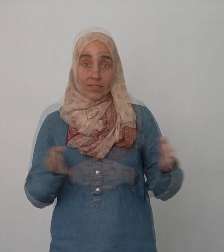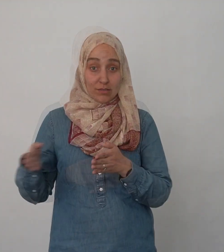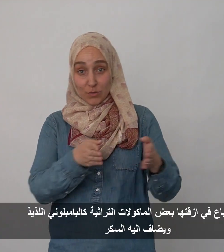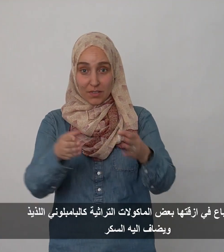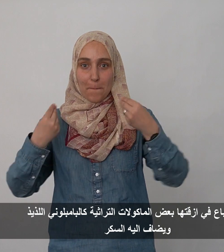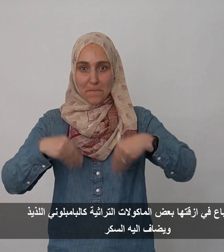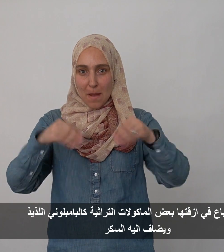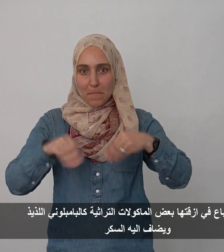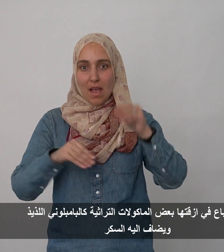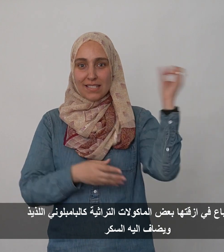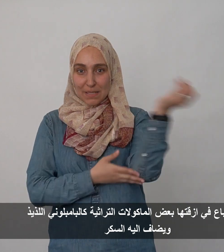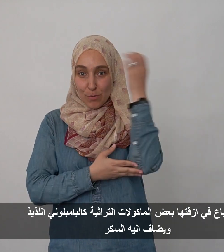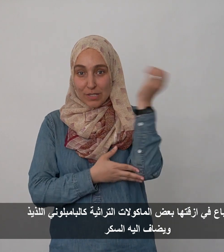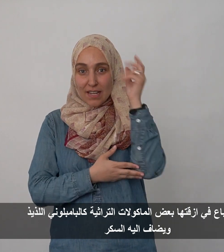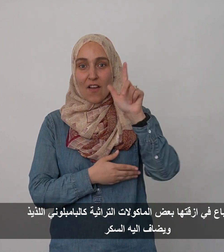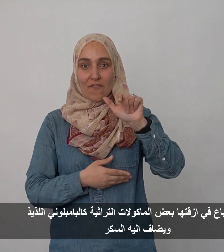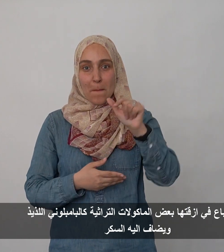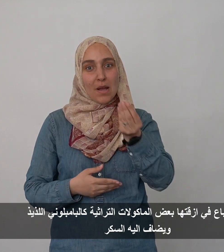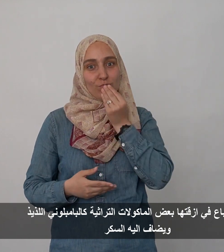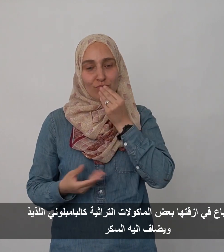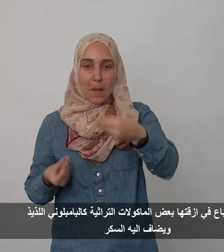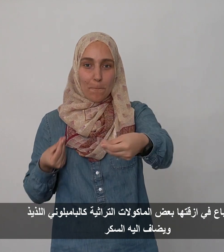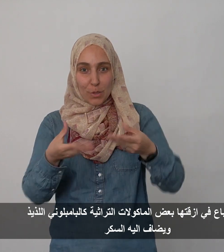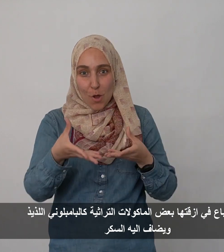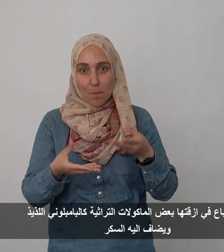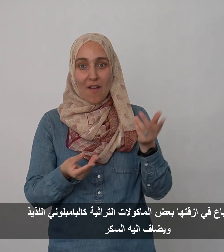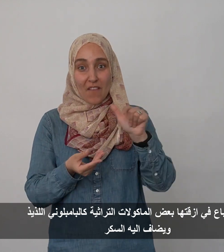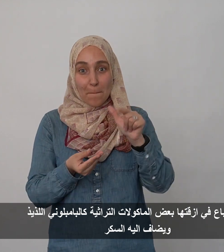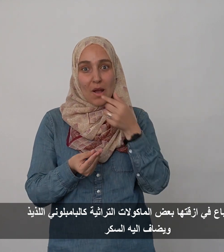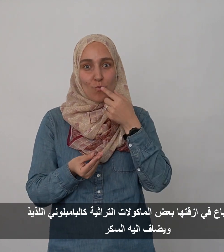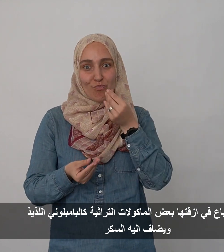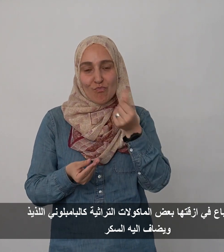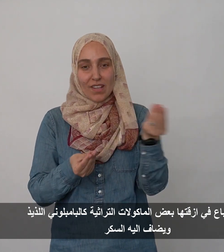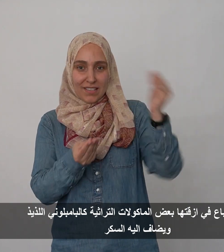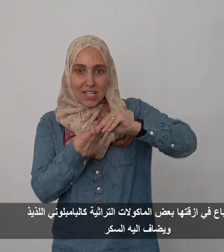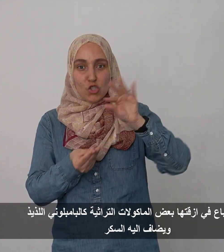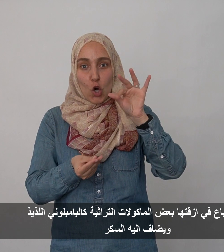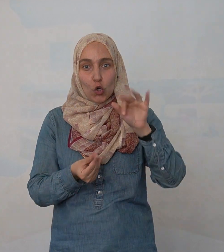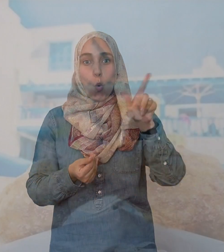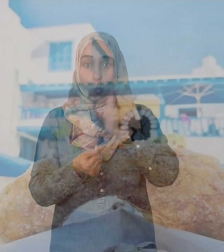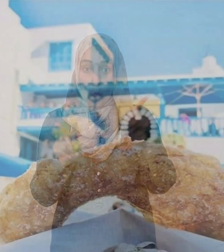يباع في أزقة سيدي بوسعيد بعض المأكولات التراثية كلبا بلوني اللذيذ ويضاف إليه السكر